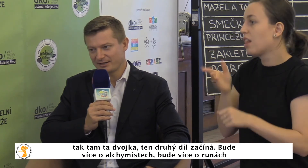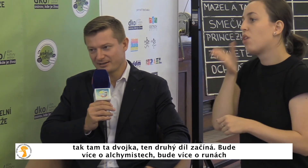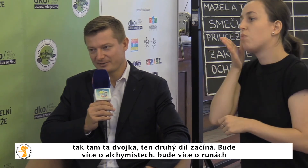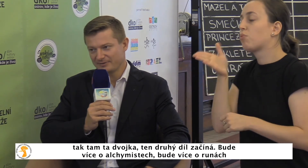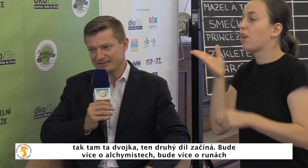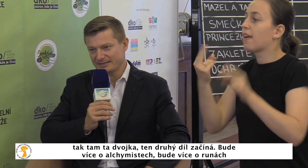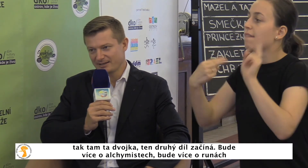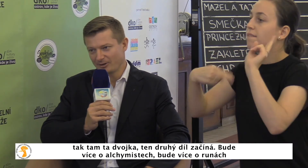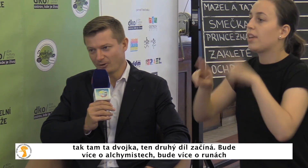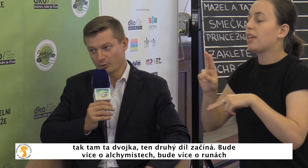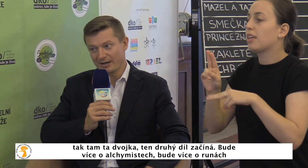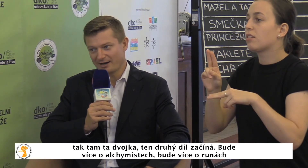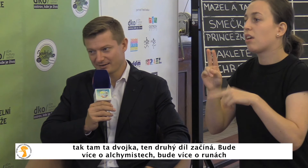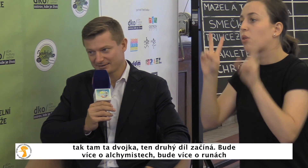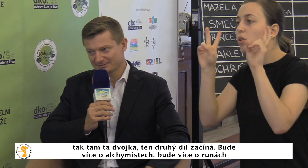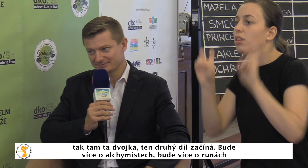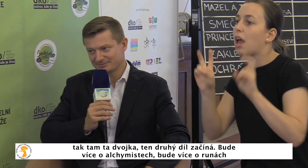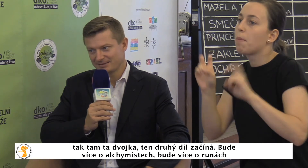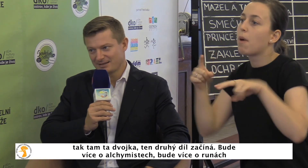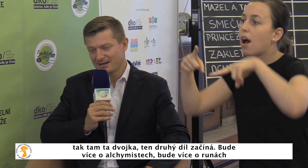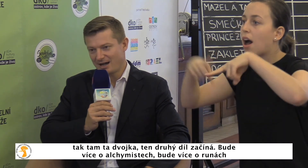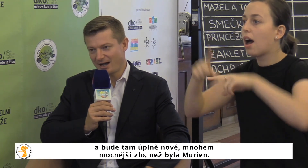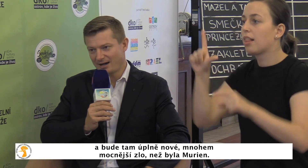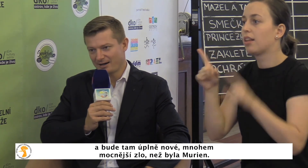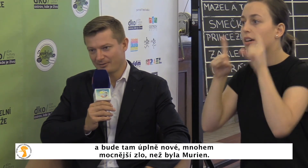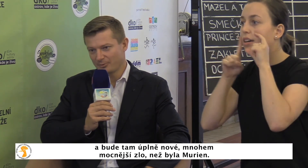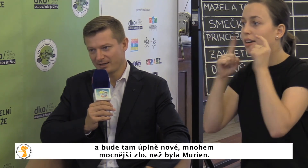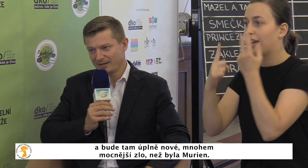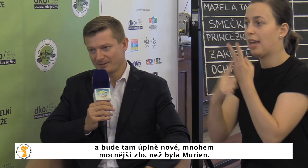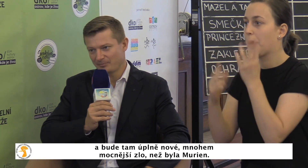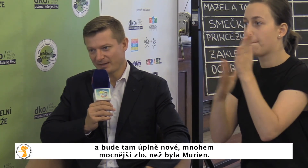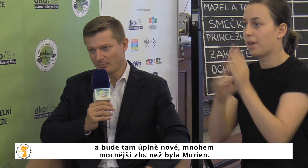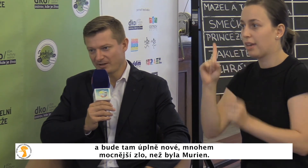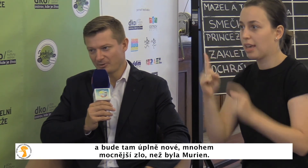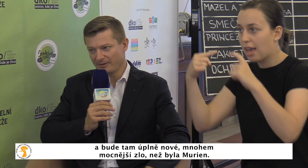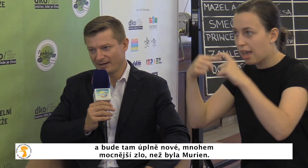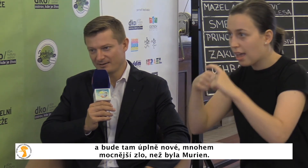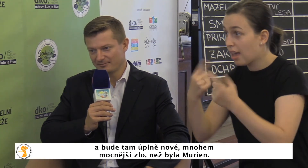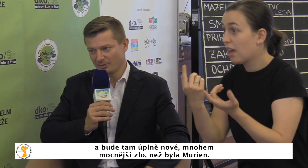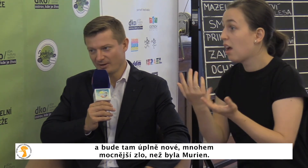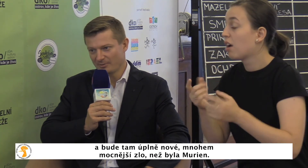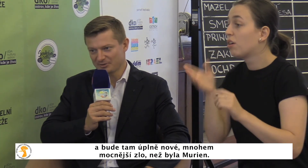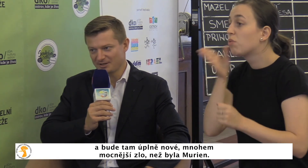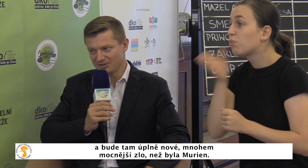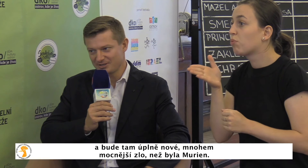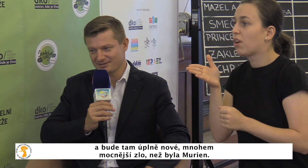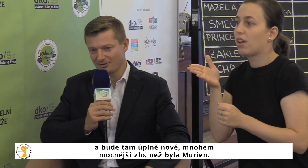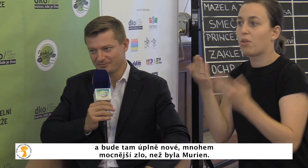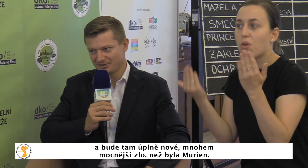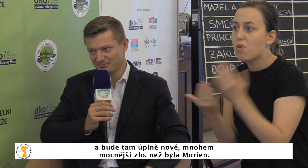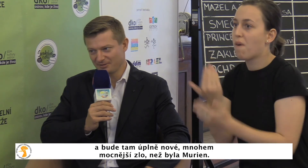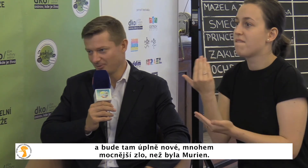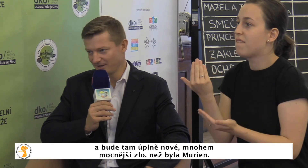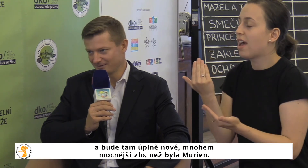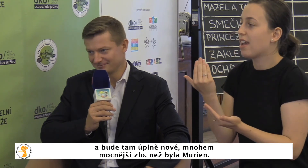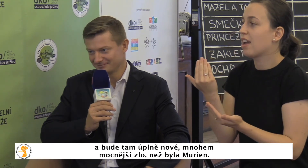bude více o runách a bude tam úplně nové, mnohem mocnější zlo,